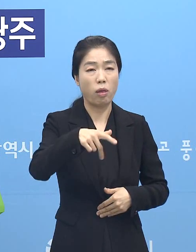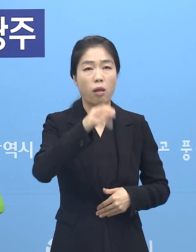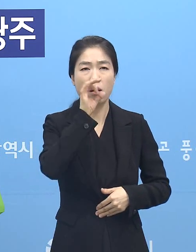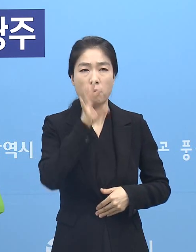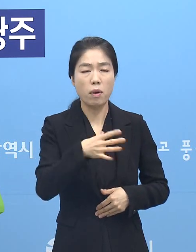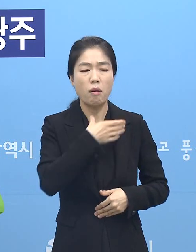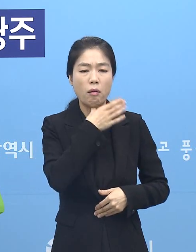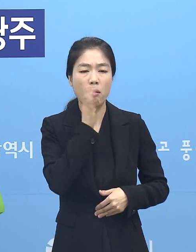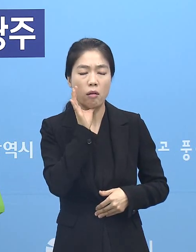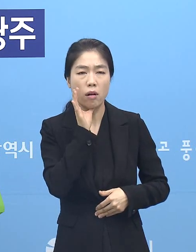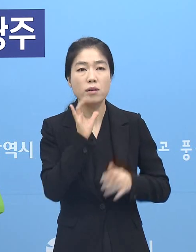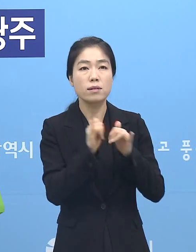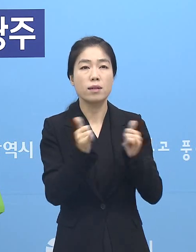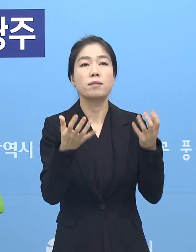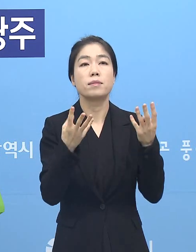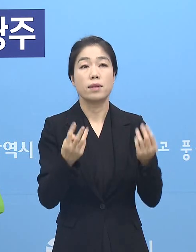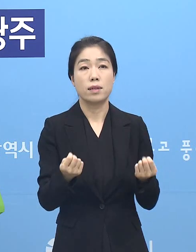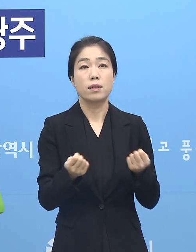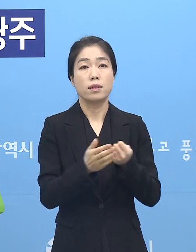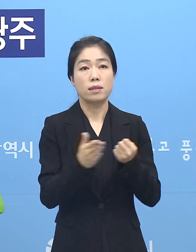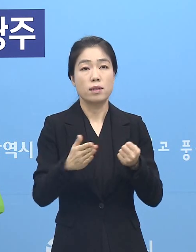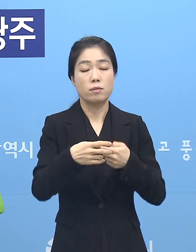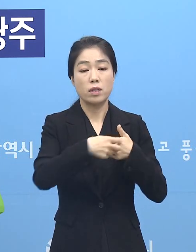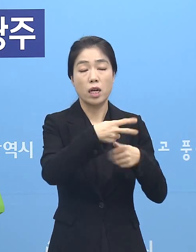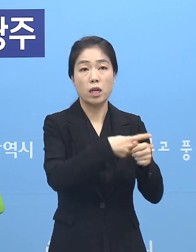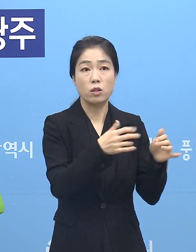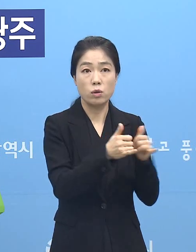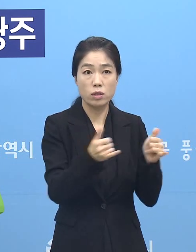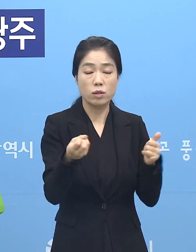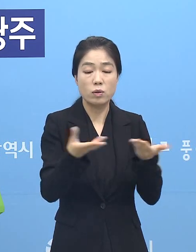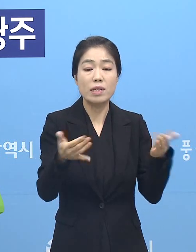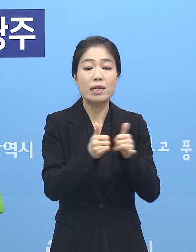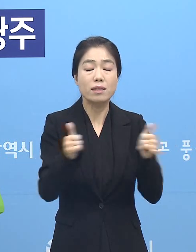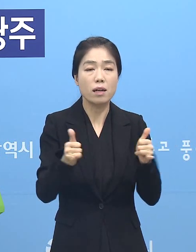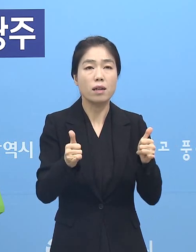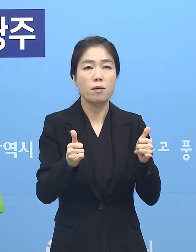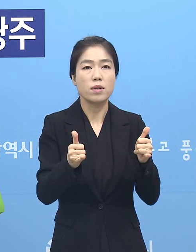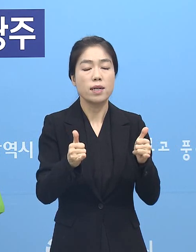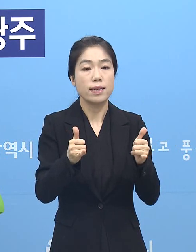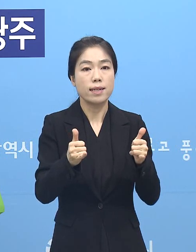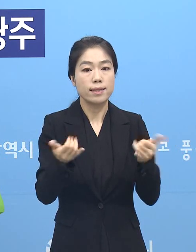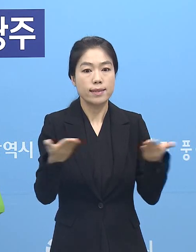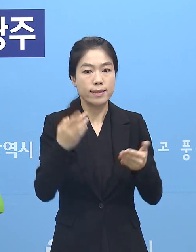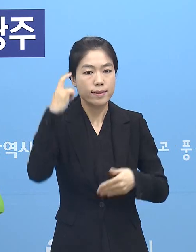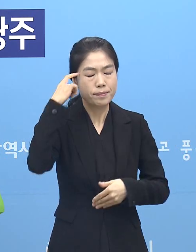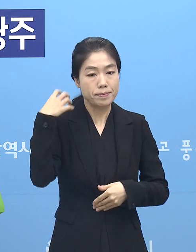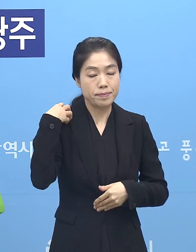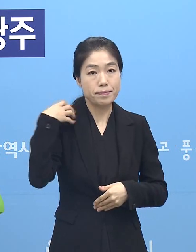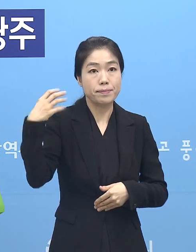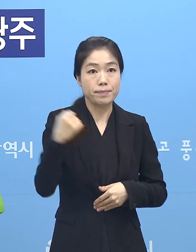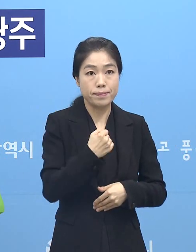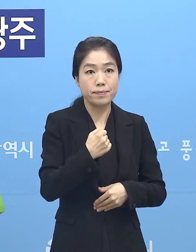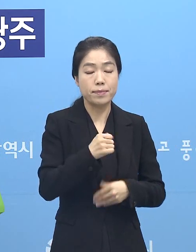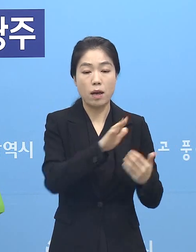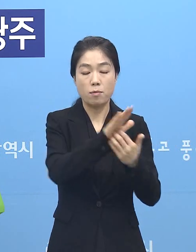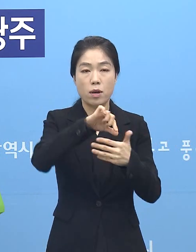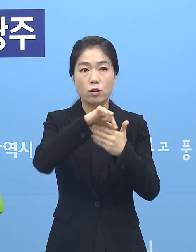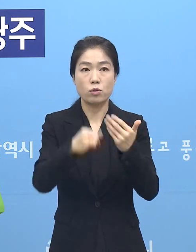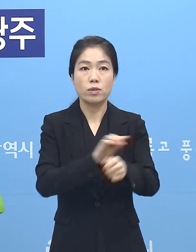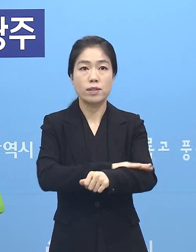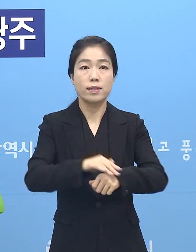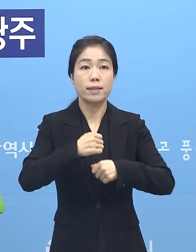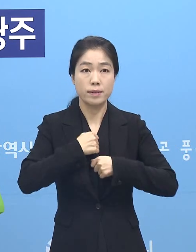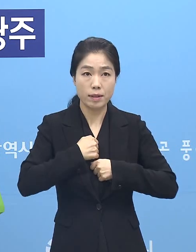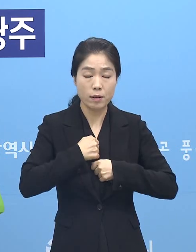고령의 어르신들이 많아 의료진과 시설 종사자들의 높은 직업의식과 철저한 방역수칙